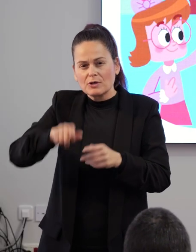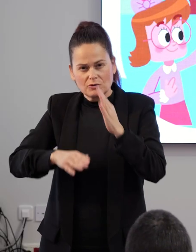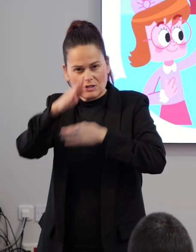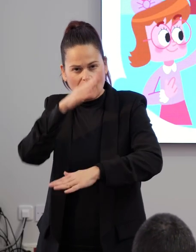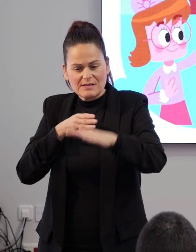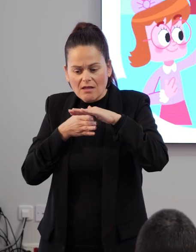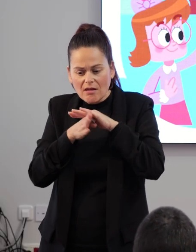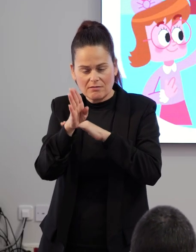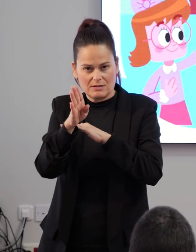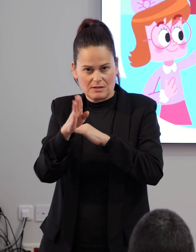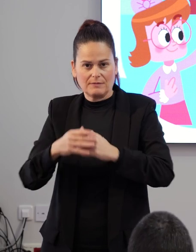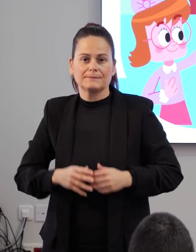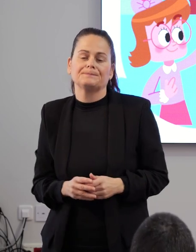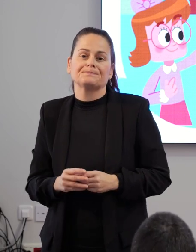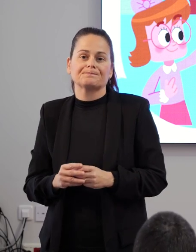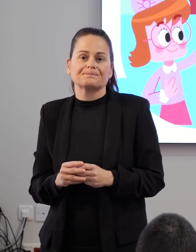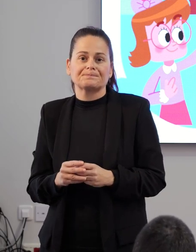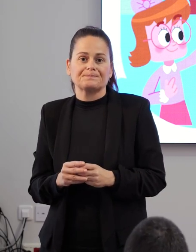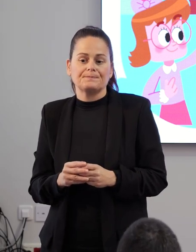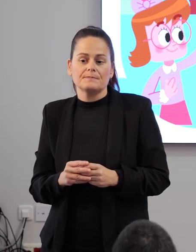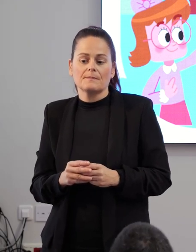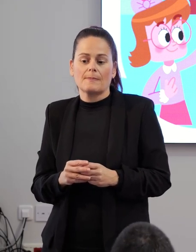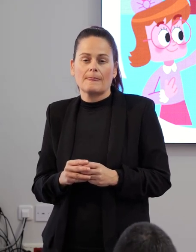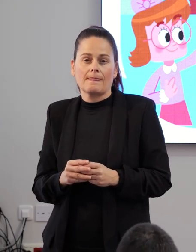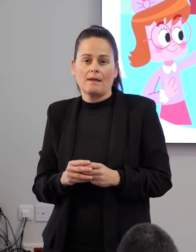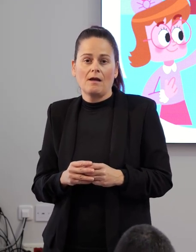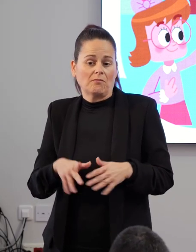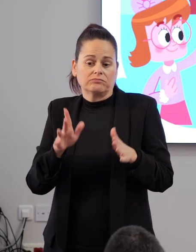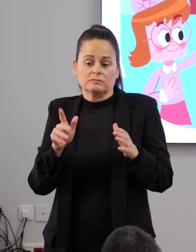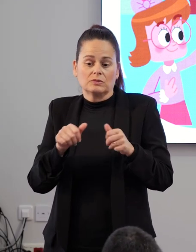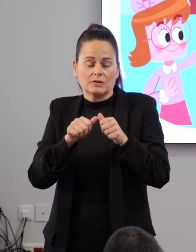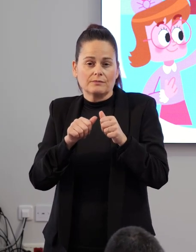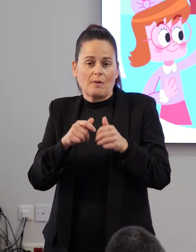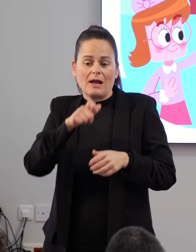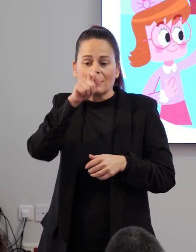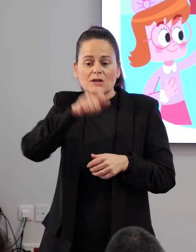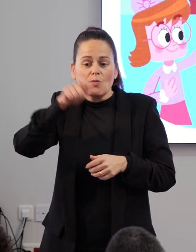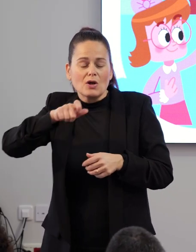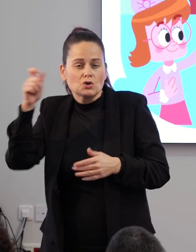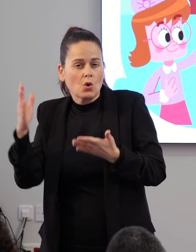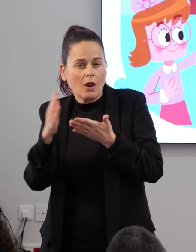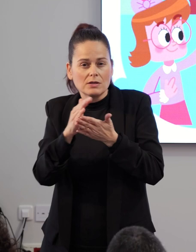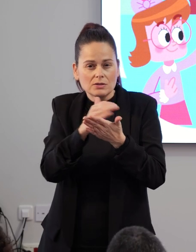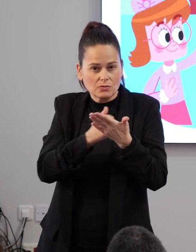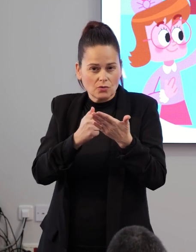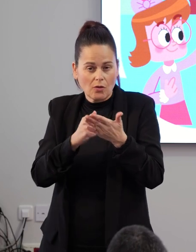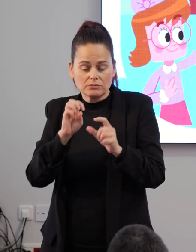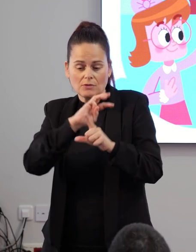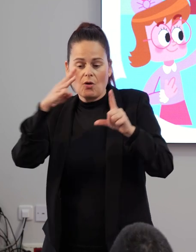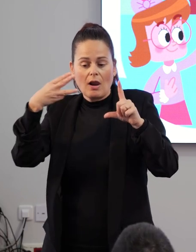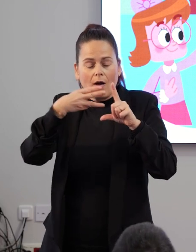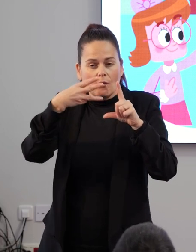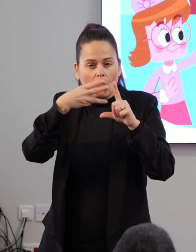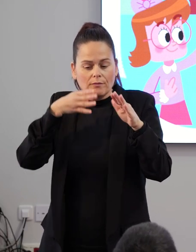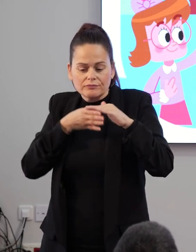personas con discapacidad. De cualquier forma, todos podemos tener acceso a través de la web del